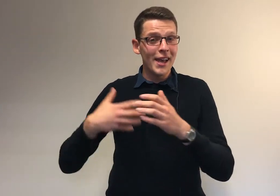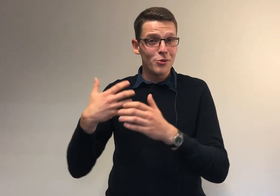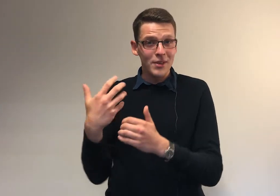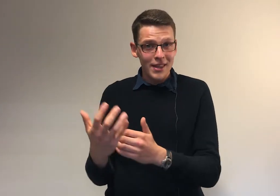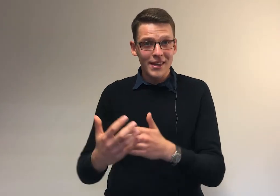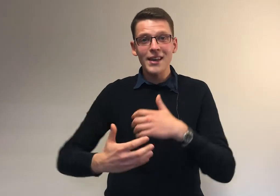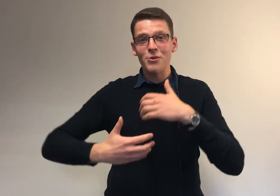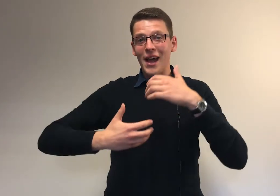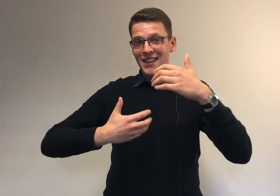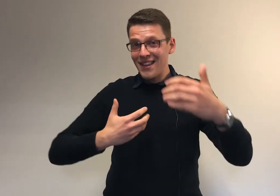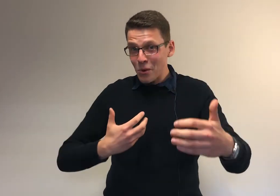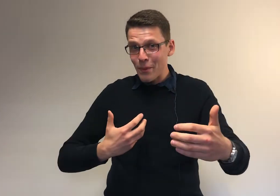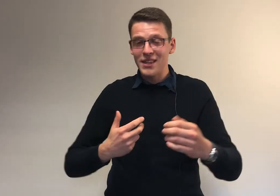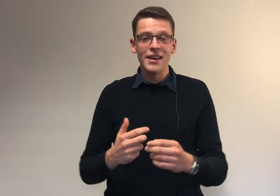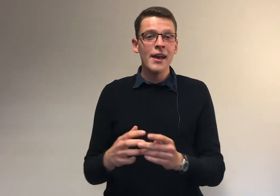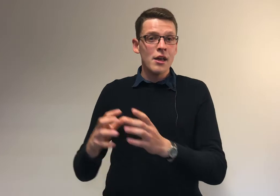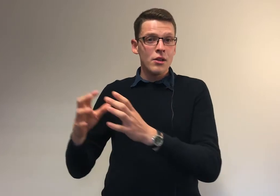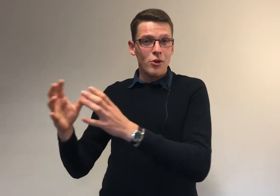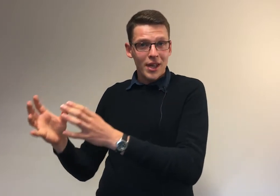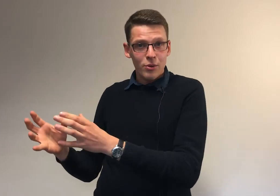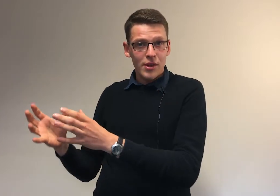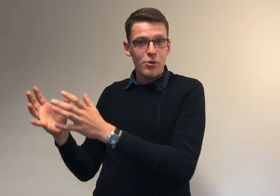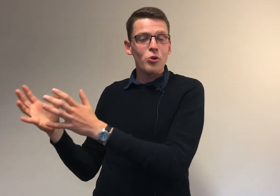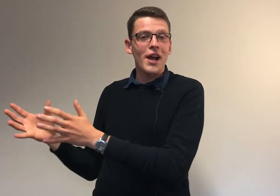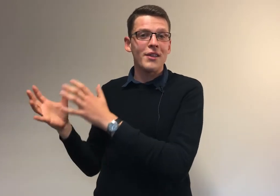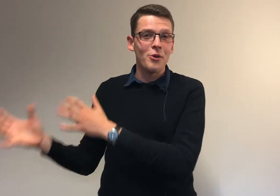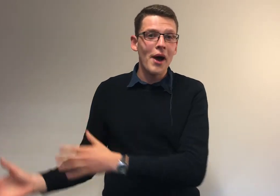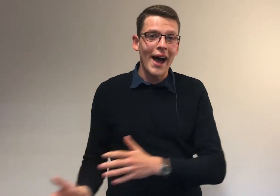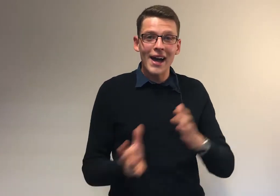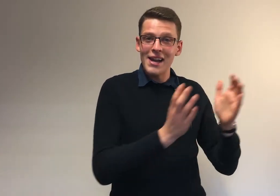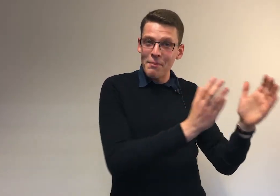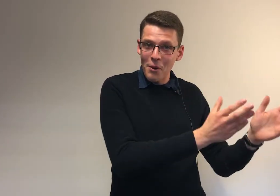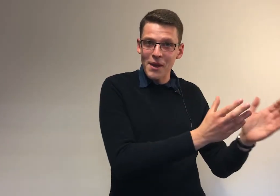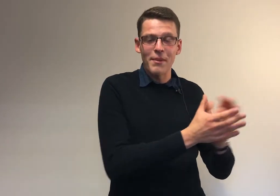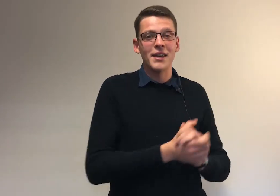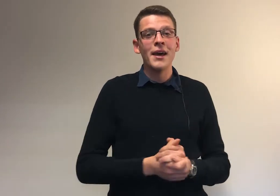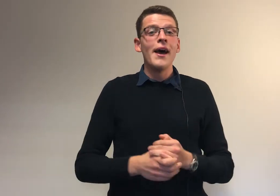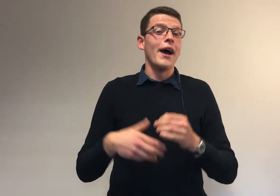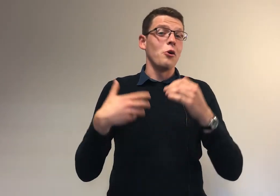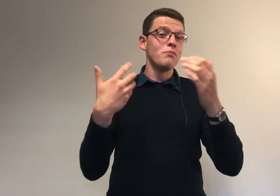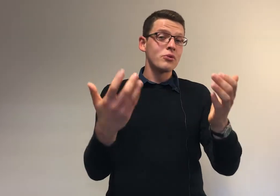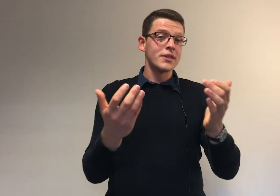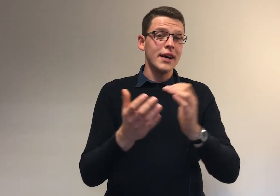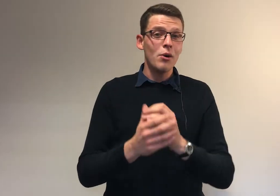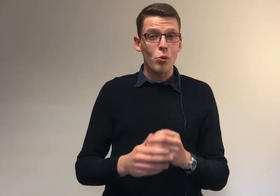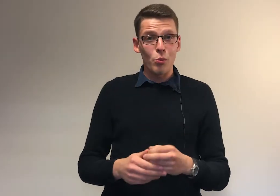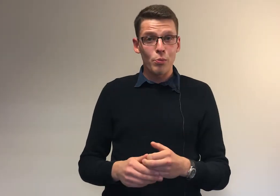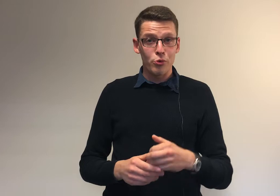de t'aider à t'accompagner dans ta transition de l'art-éto à la première bac. Alors pour ça, on te